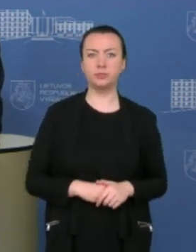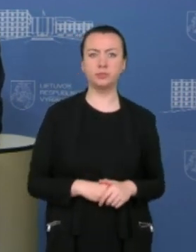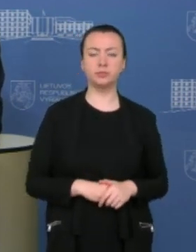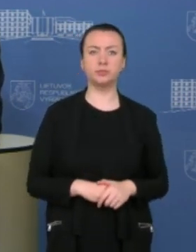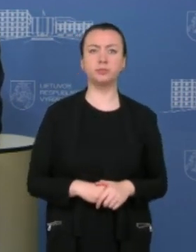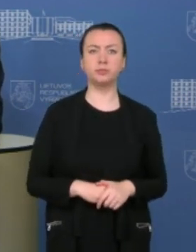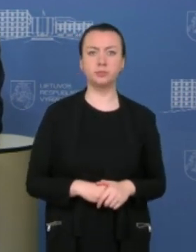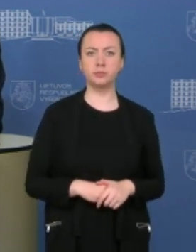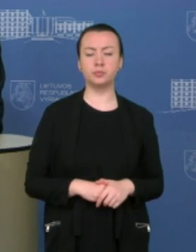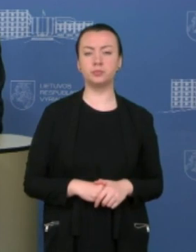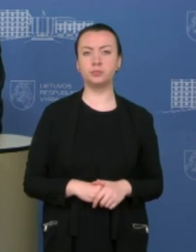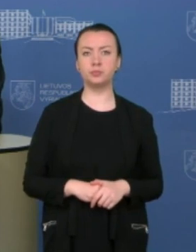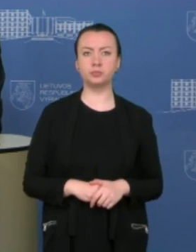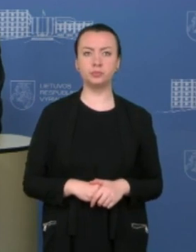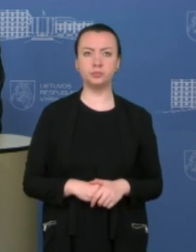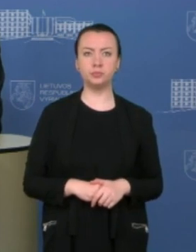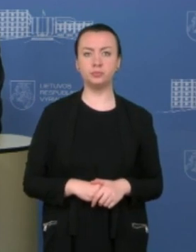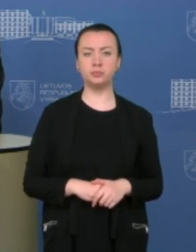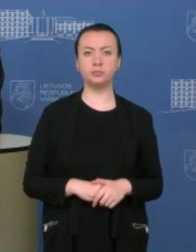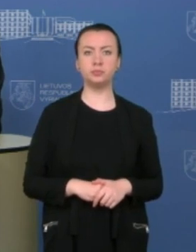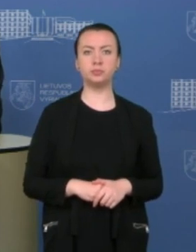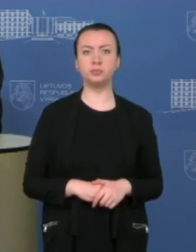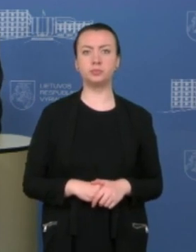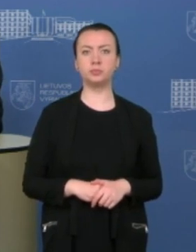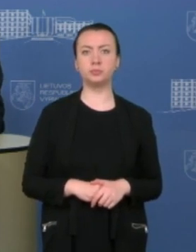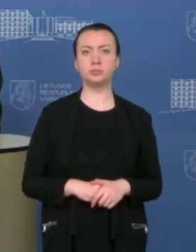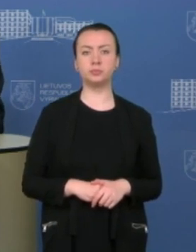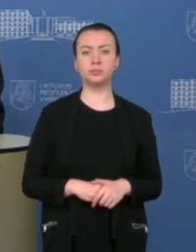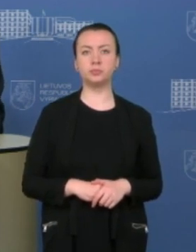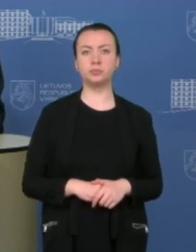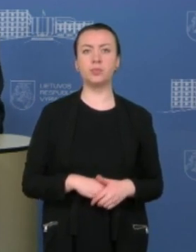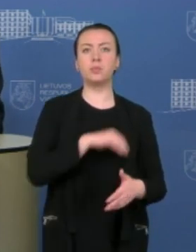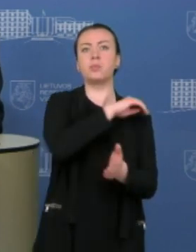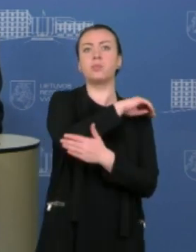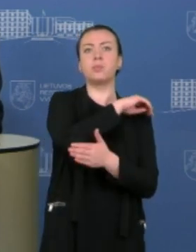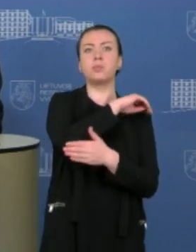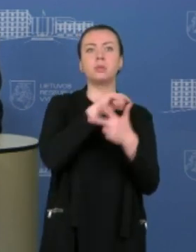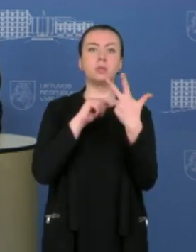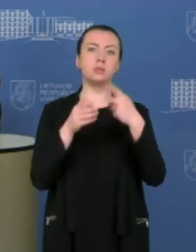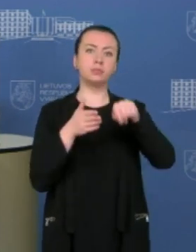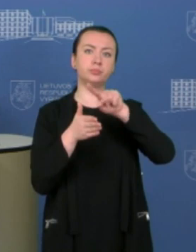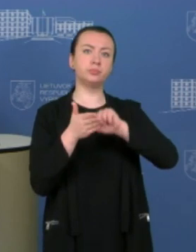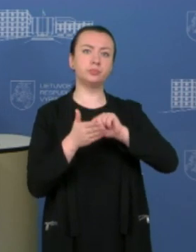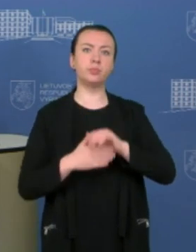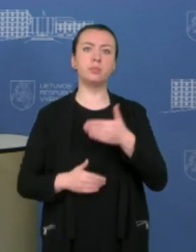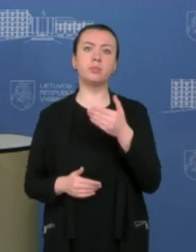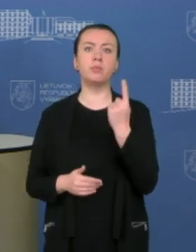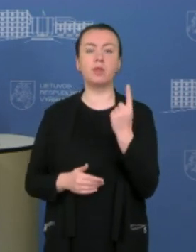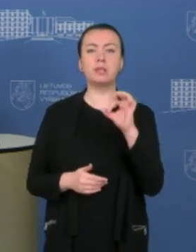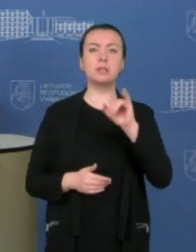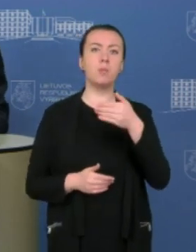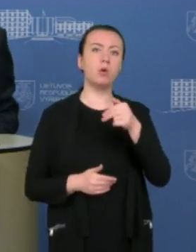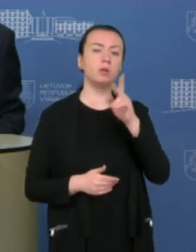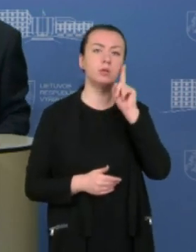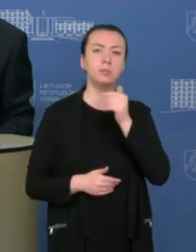ir veikimu būtent karštuose taškose. Paskutiniai trys klausimai M1, Simona